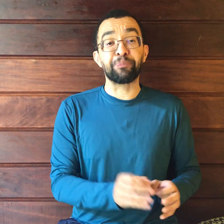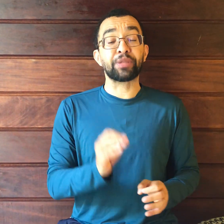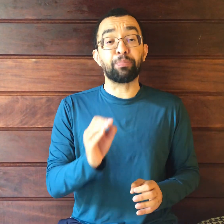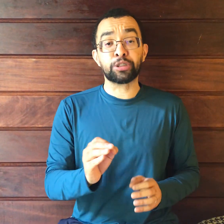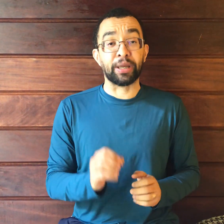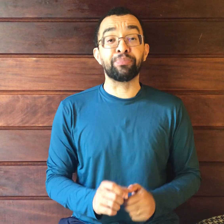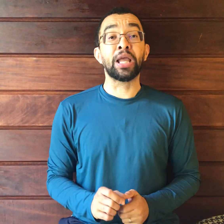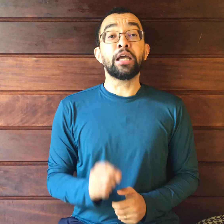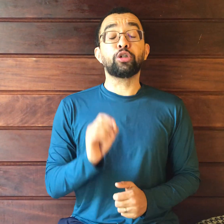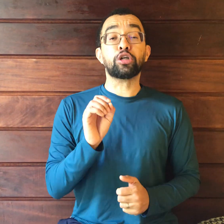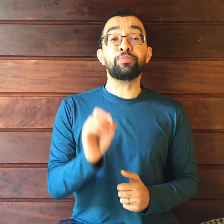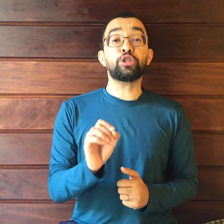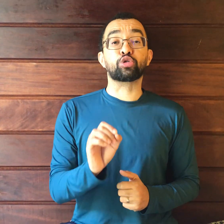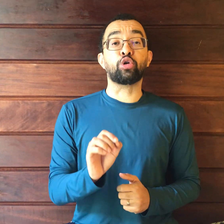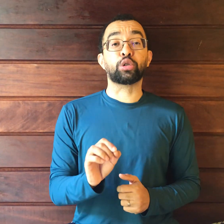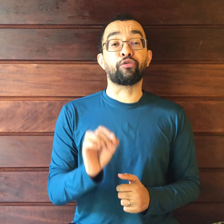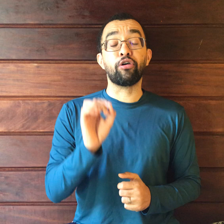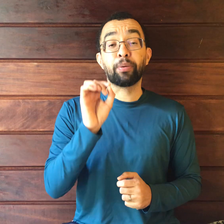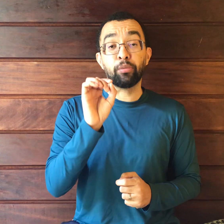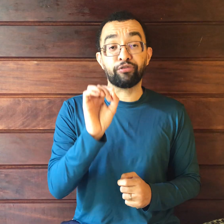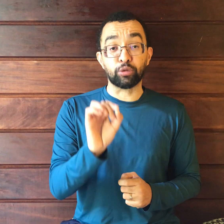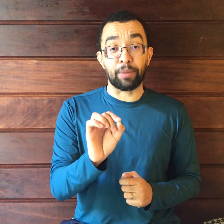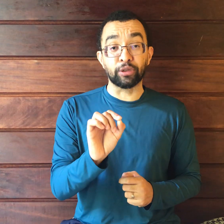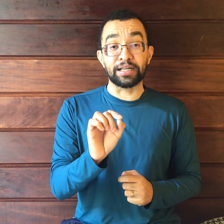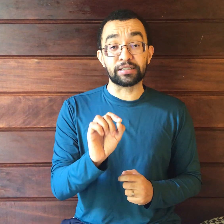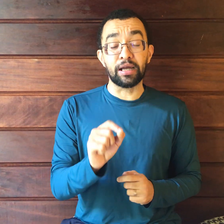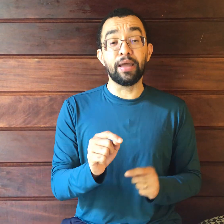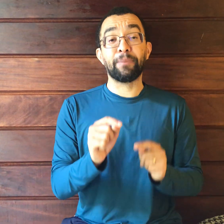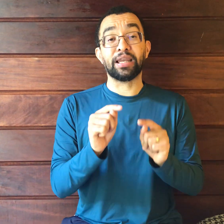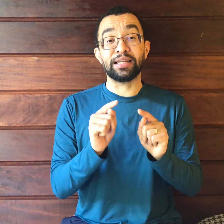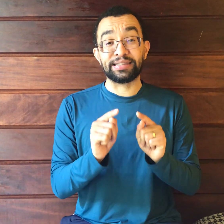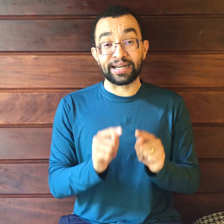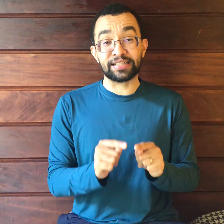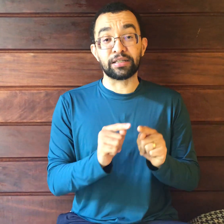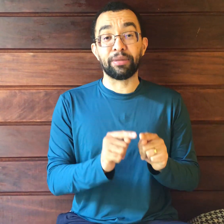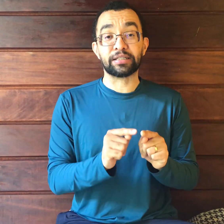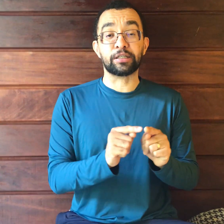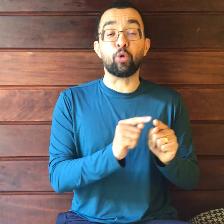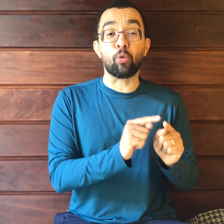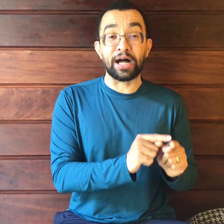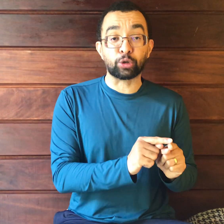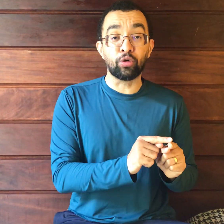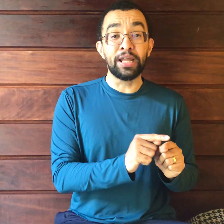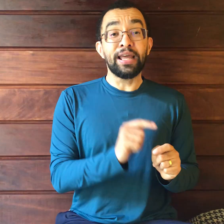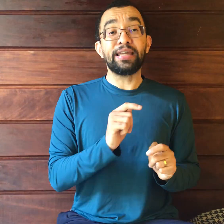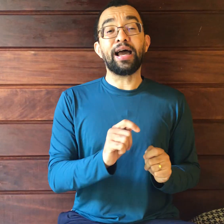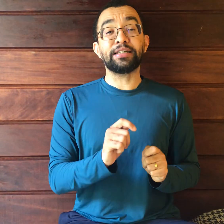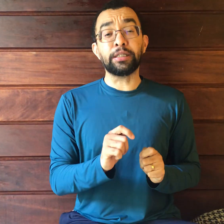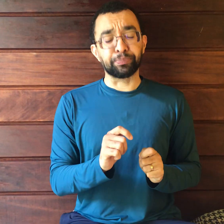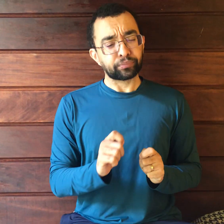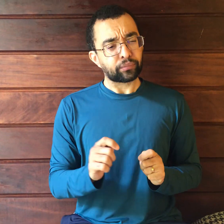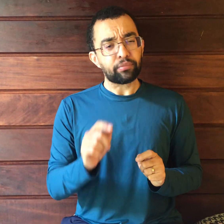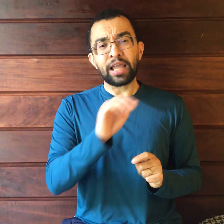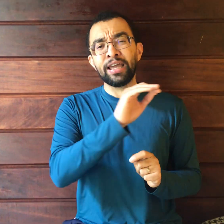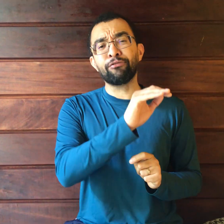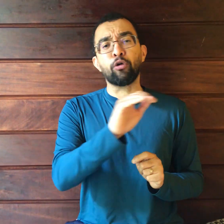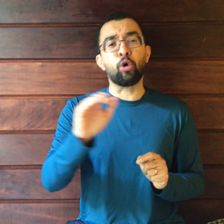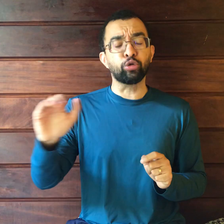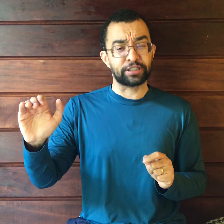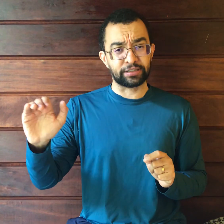Pois bem, em 2018 foi promovida uma mudança pela lei 13654 e aí revogou-se